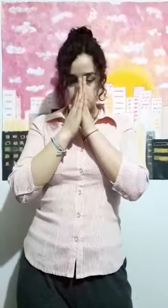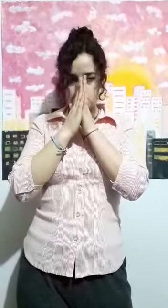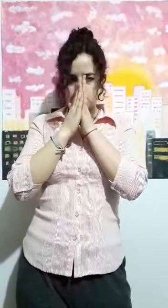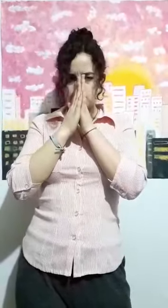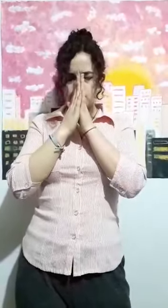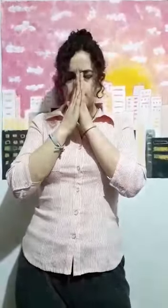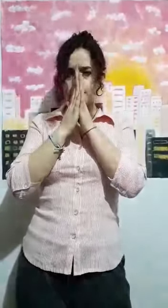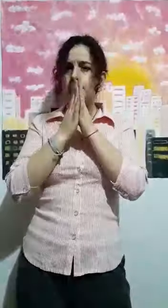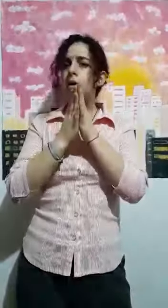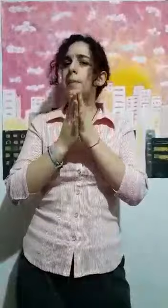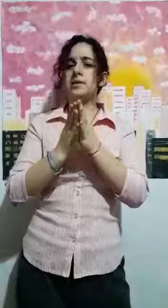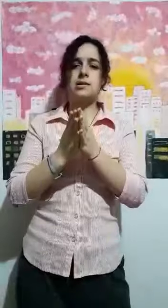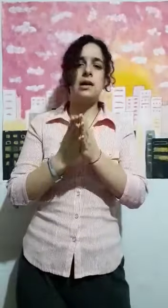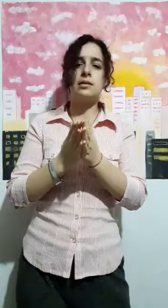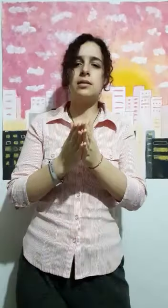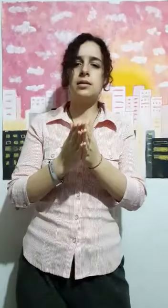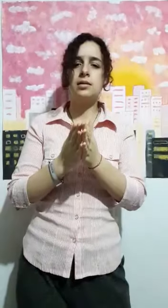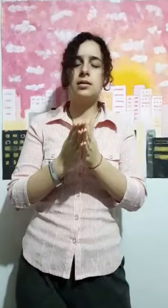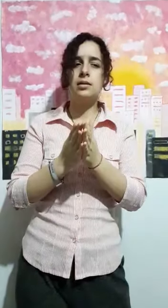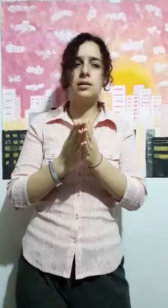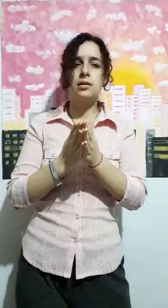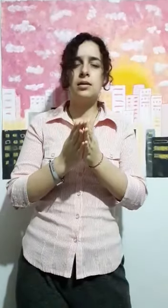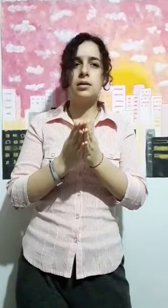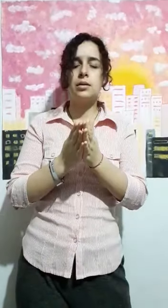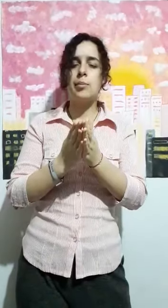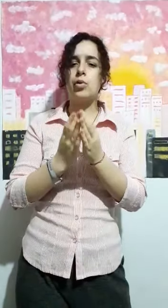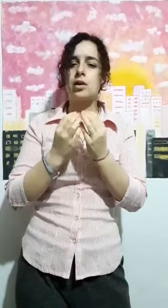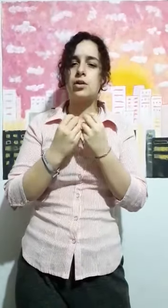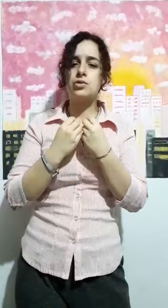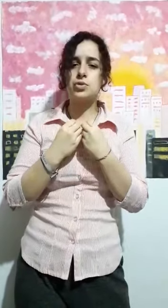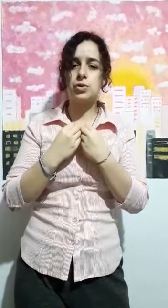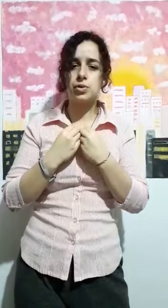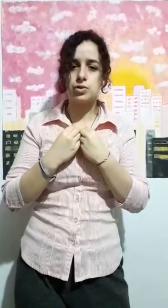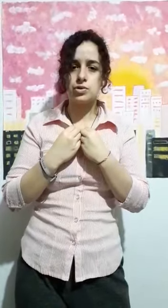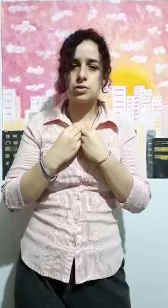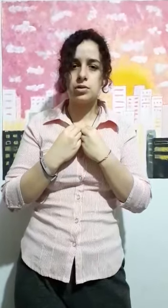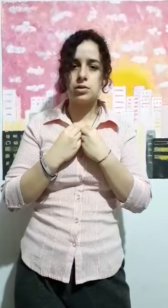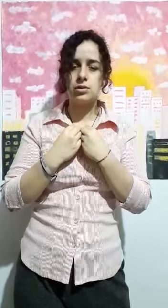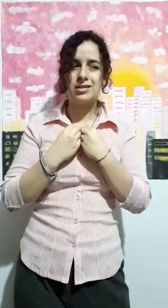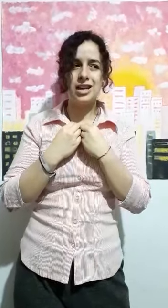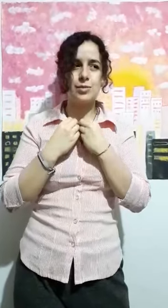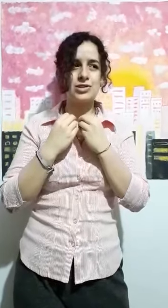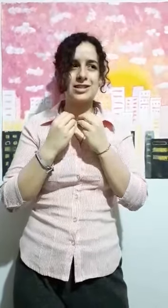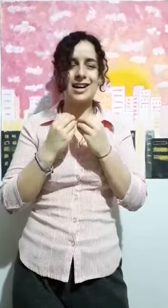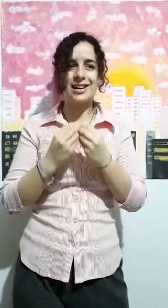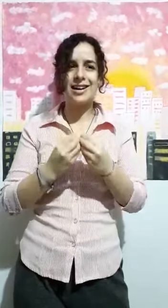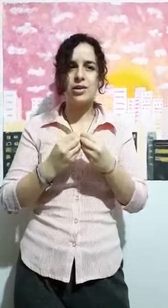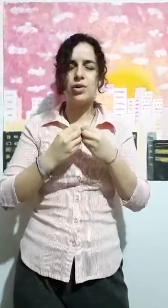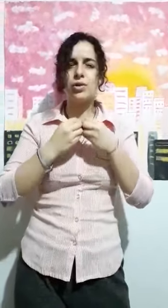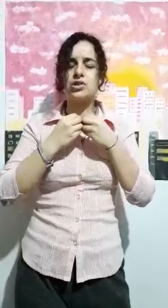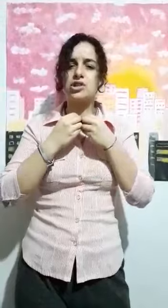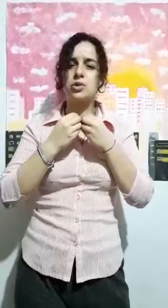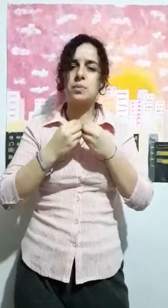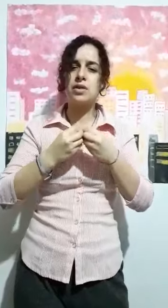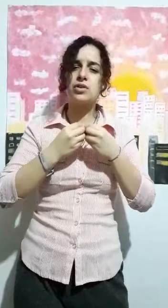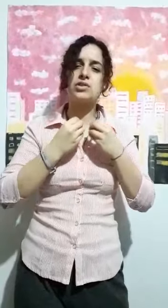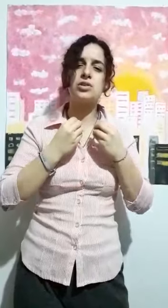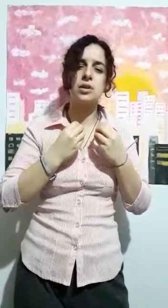Yo me pongo a pensar, ¿por qué nosotros tenemos que descargar con los estropicios de otra